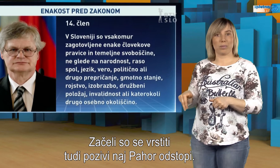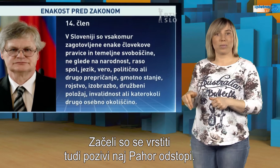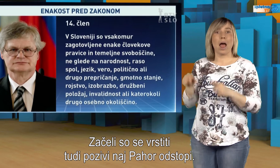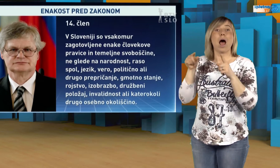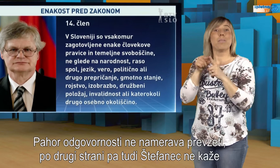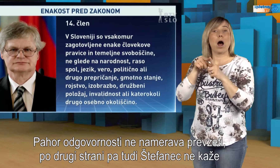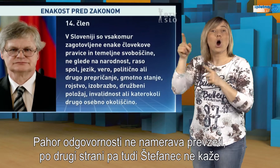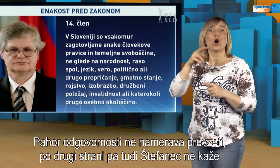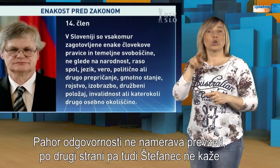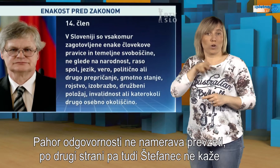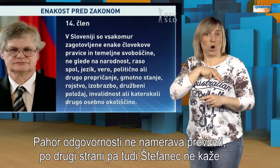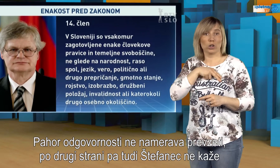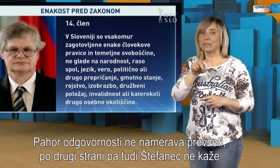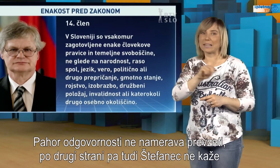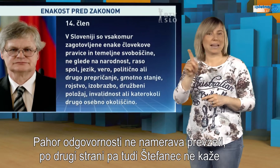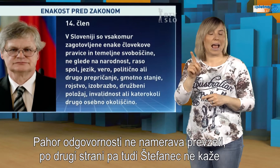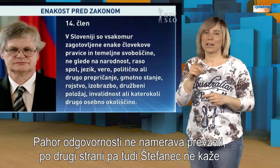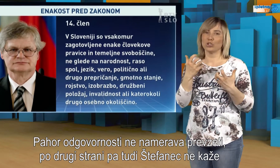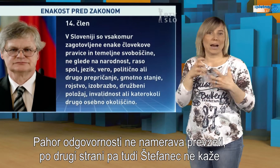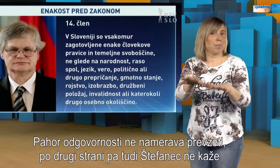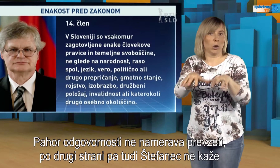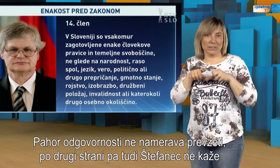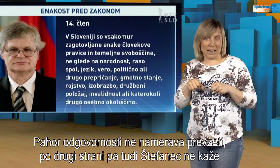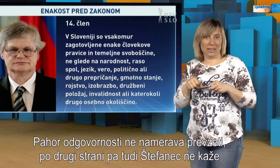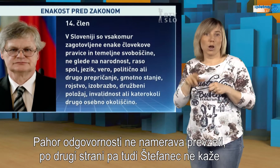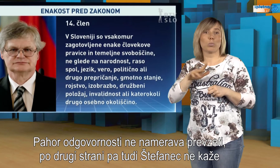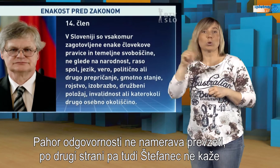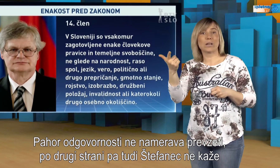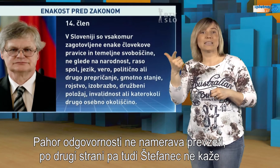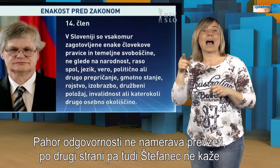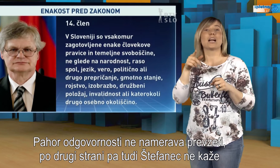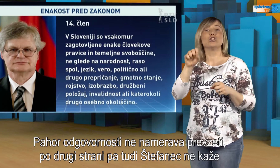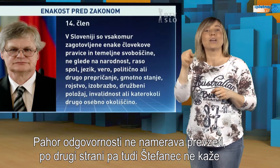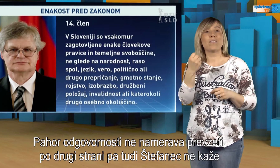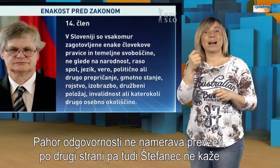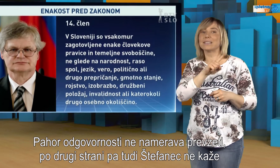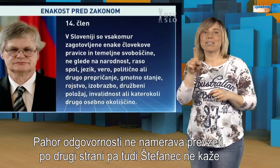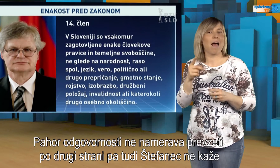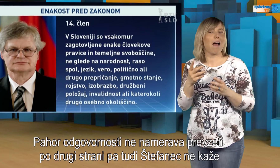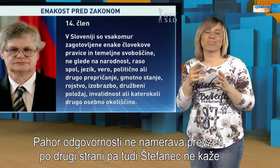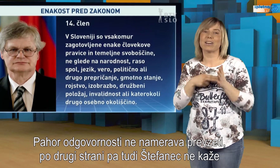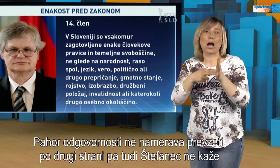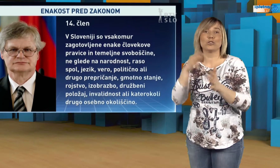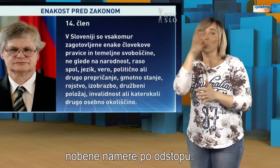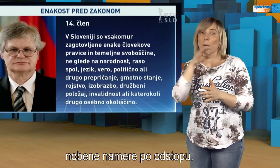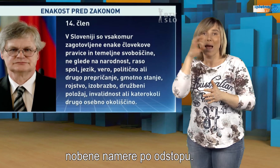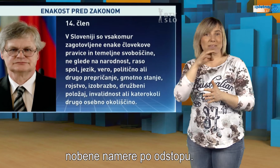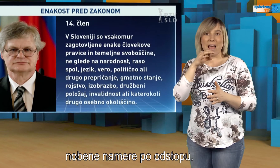Pahor odgovornosti ne namarava prevzeti, po drugi strani pa tudi Štefanec ne kaže nobene namere po